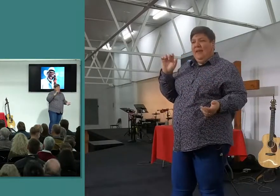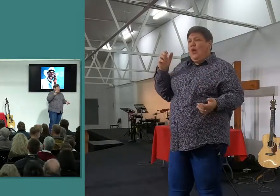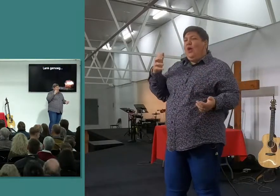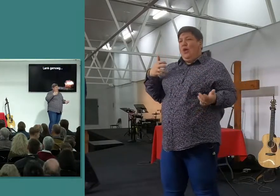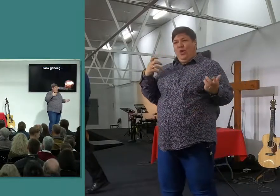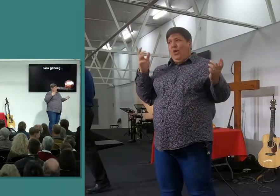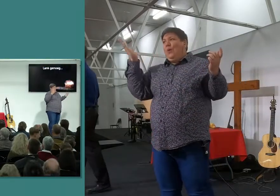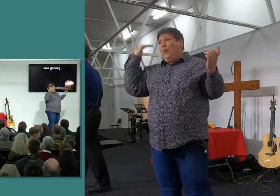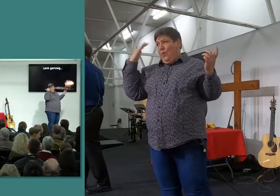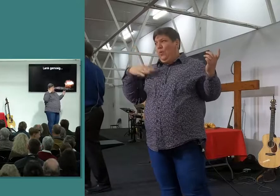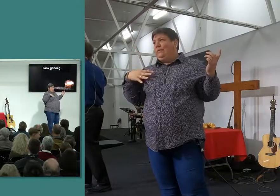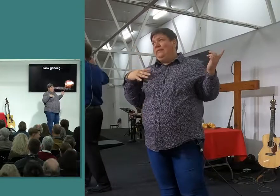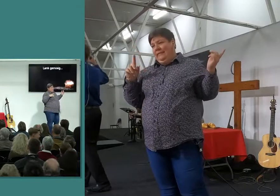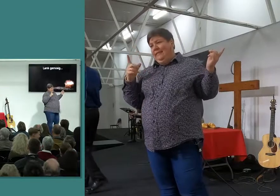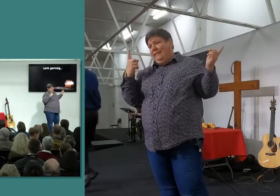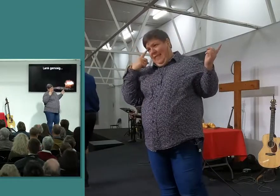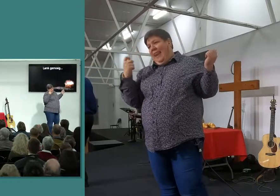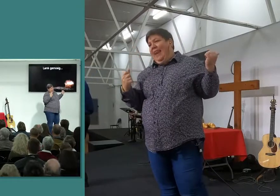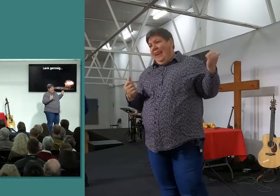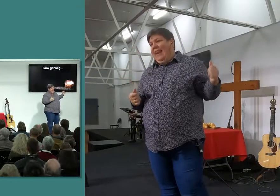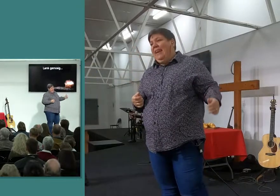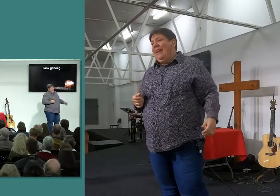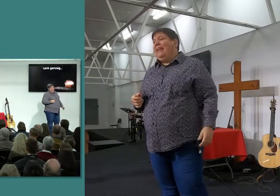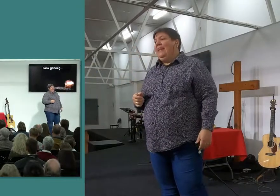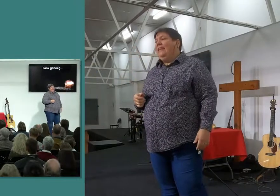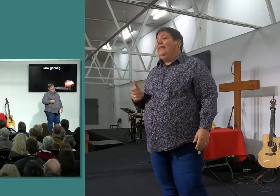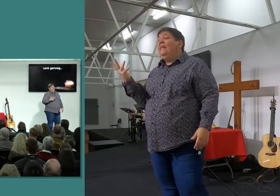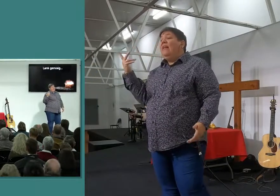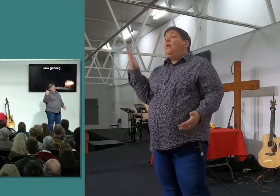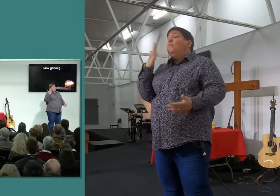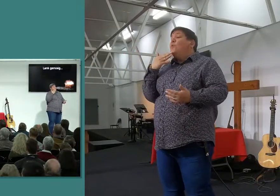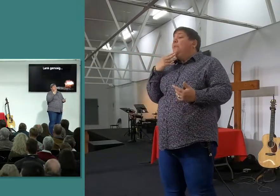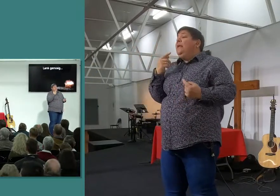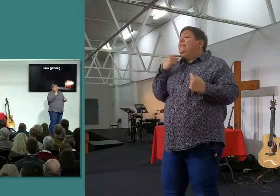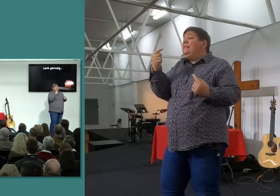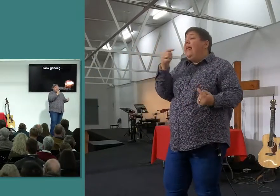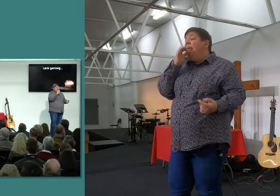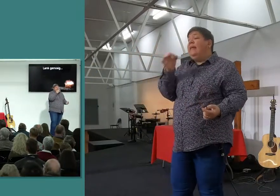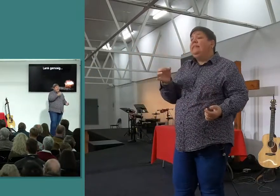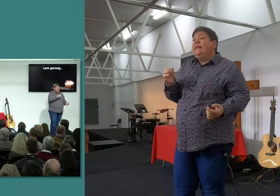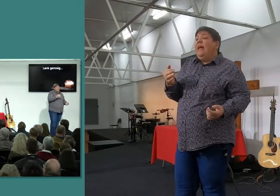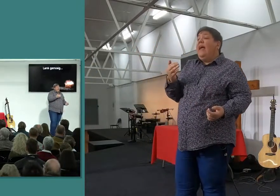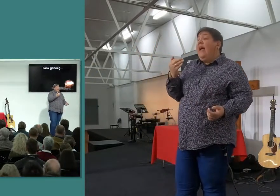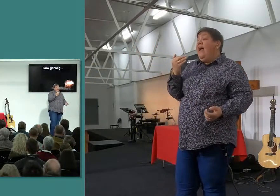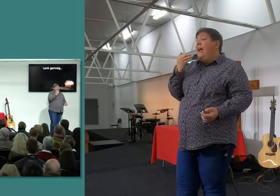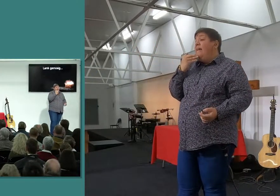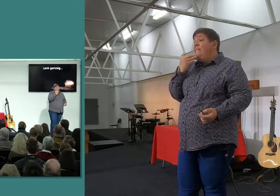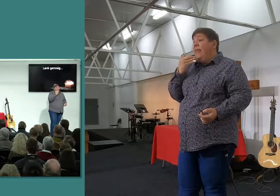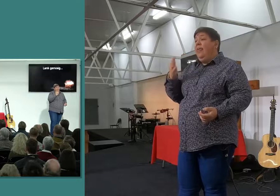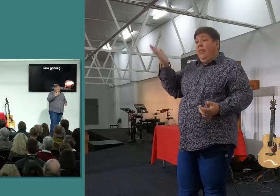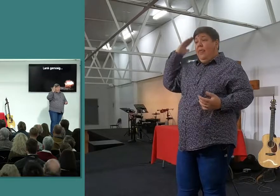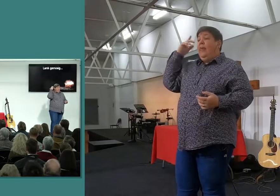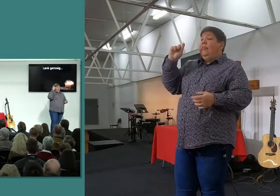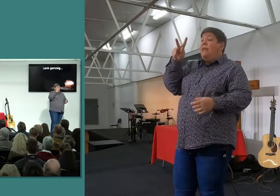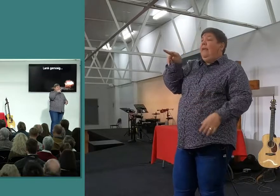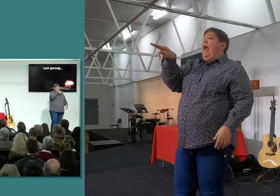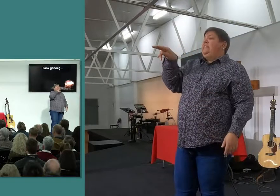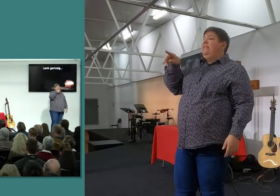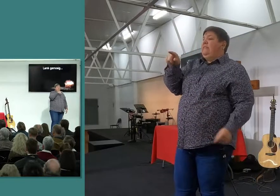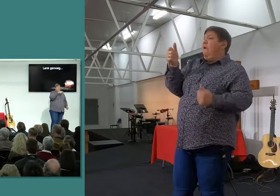ok, so, die, die, die, punt wat ek hier probeer maak is, meeste van jylle kon nie goed sê, meeste van